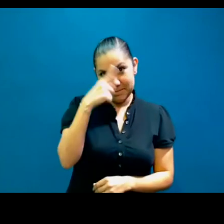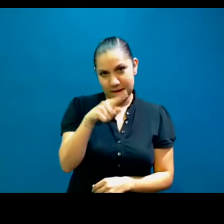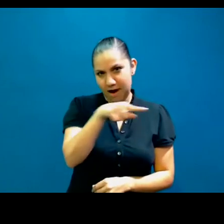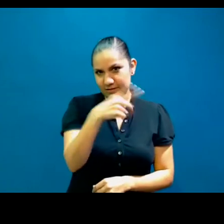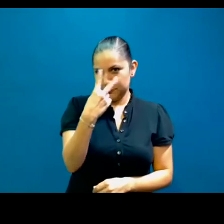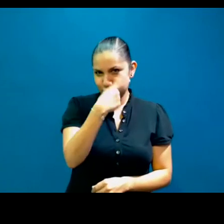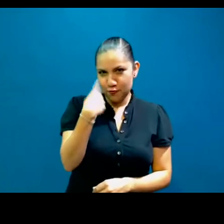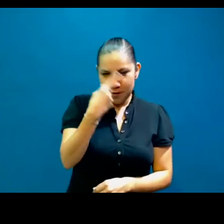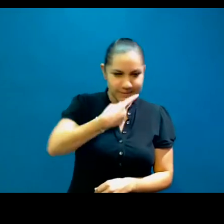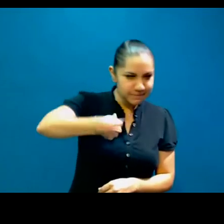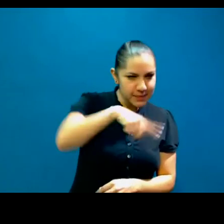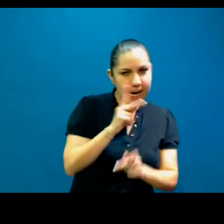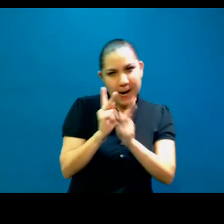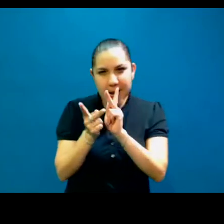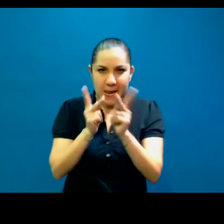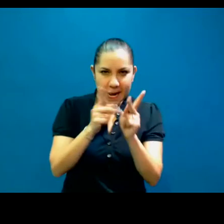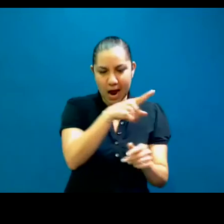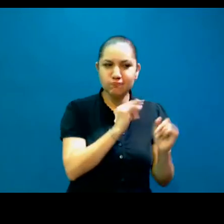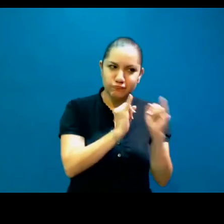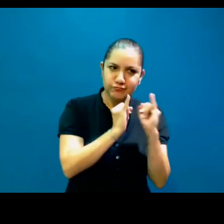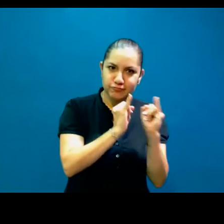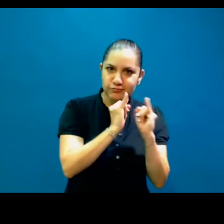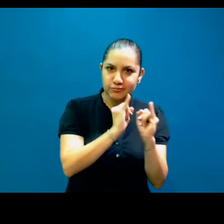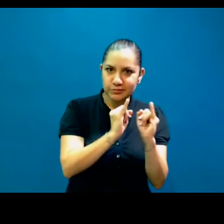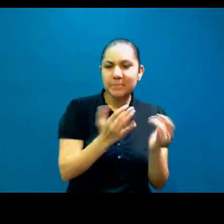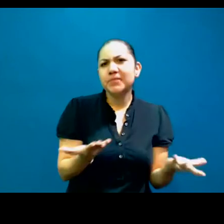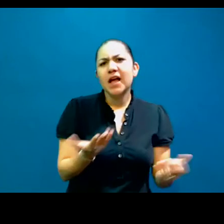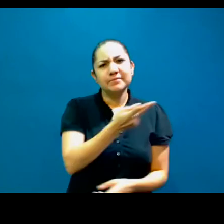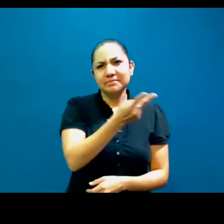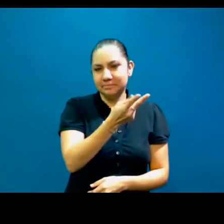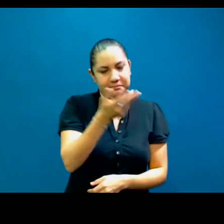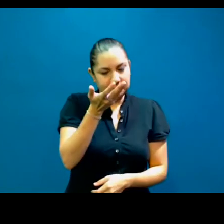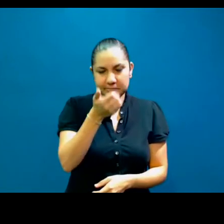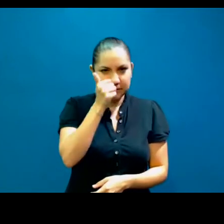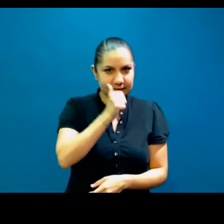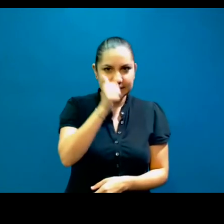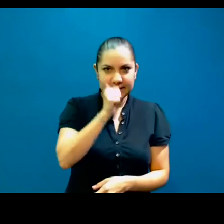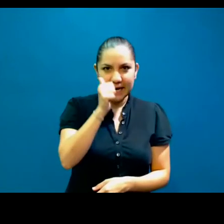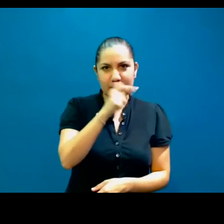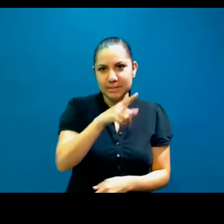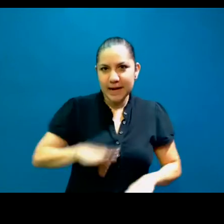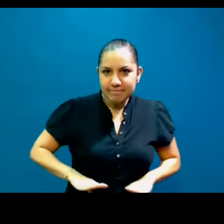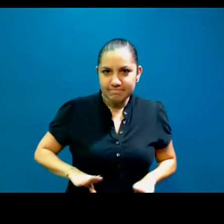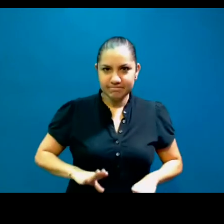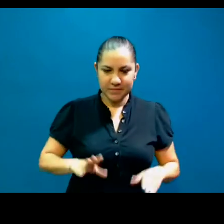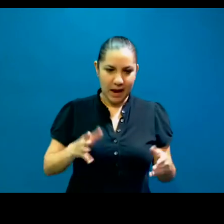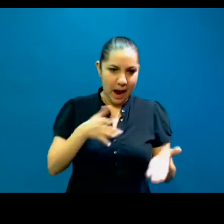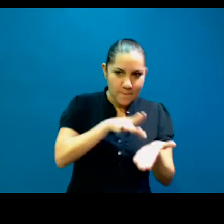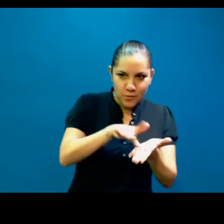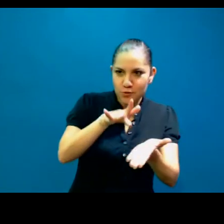duró el cafecito. Este, además de que siempre son un apoyo, a mí como personal también,